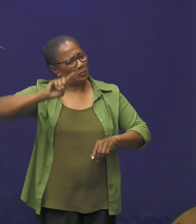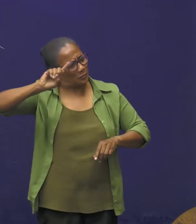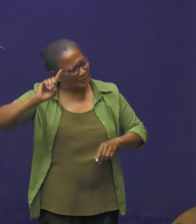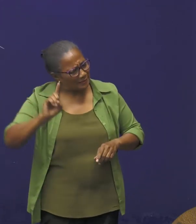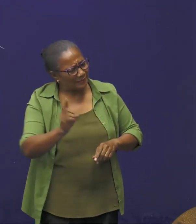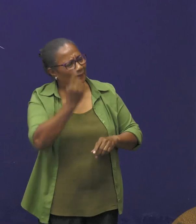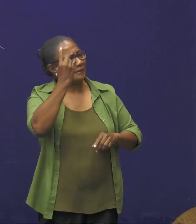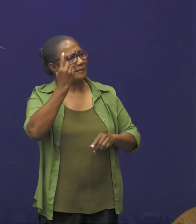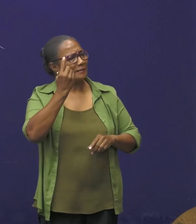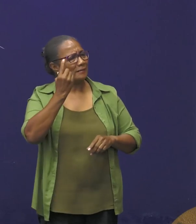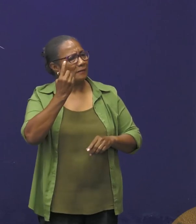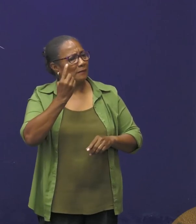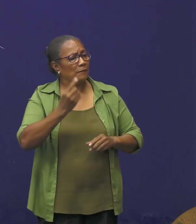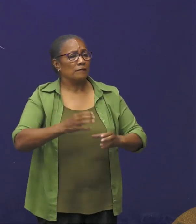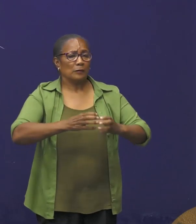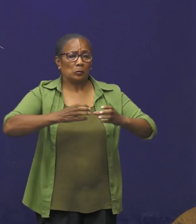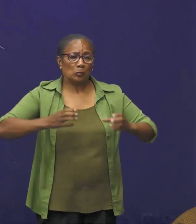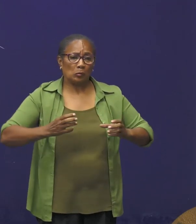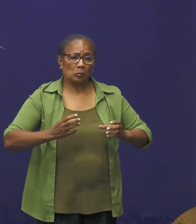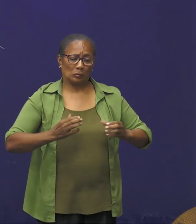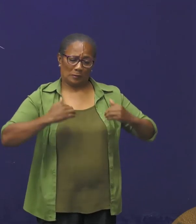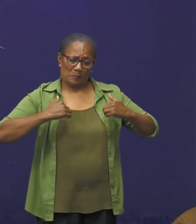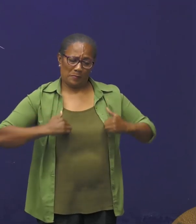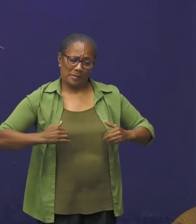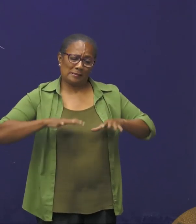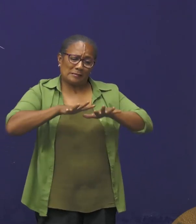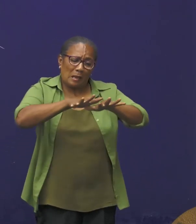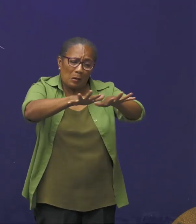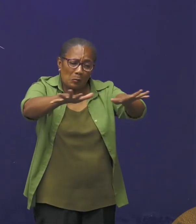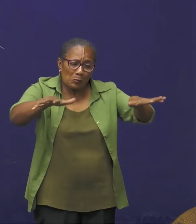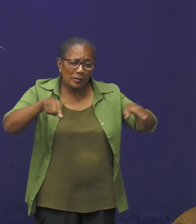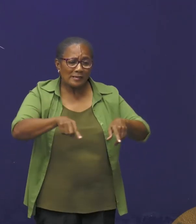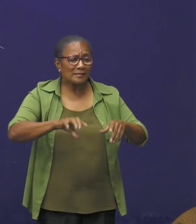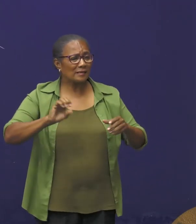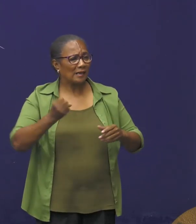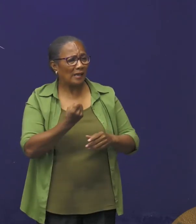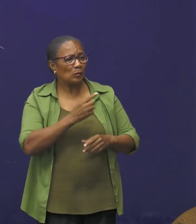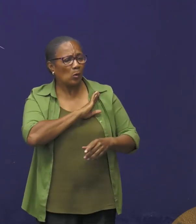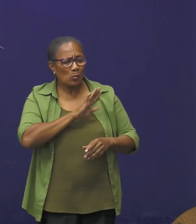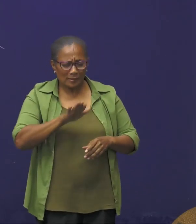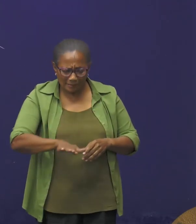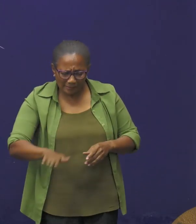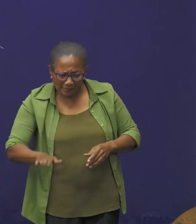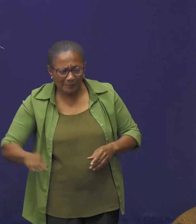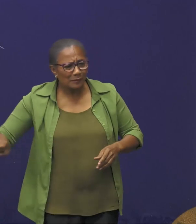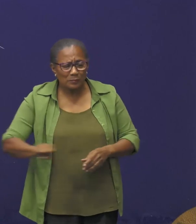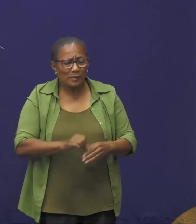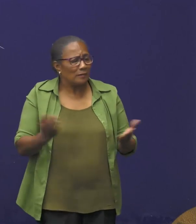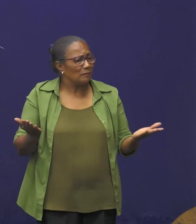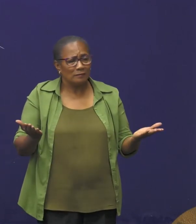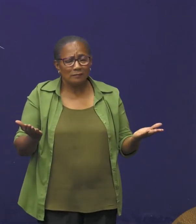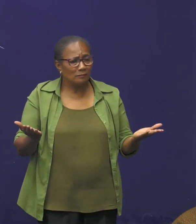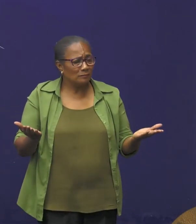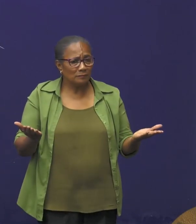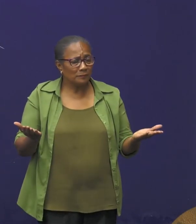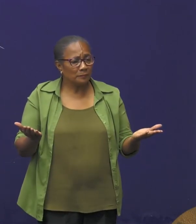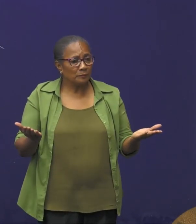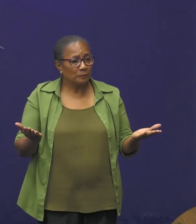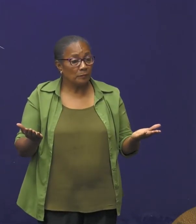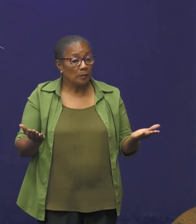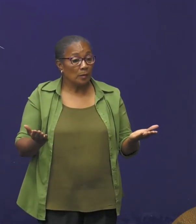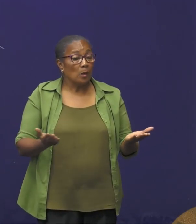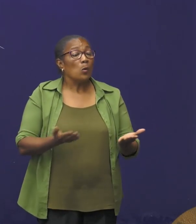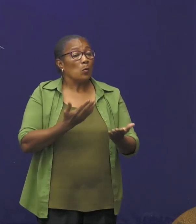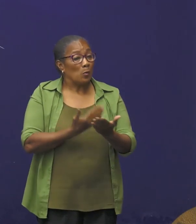sprake van een grote toeloop van burgers en nota bene worden ook kinderen meegenomen. We